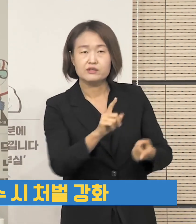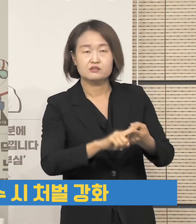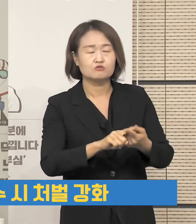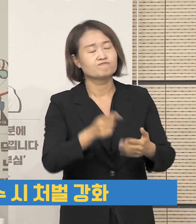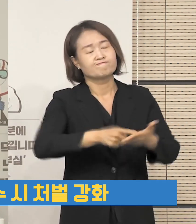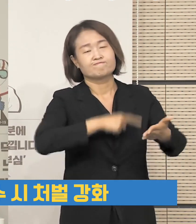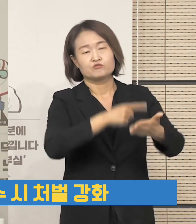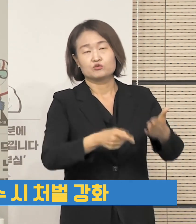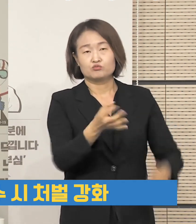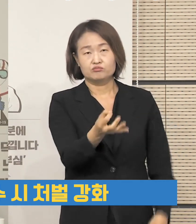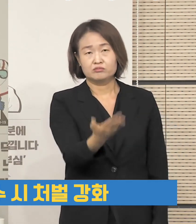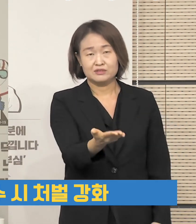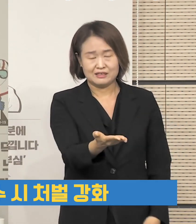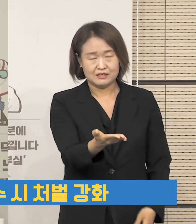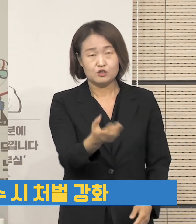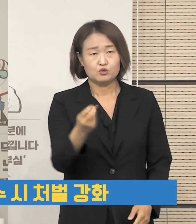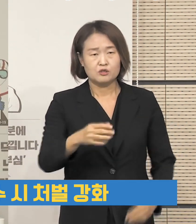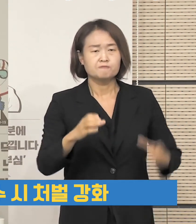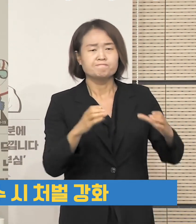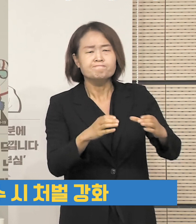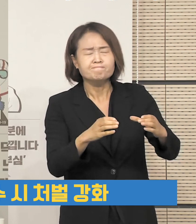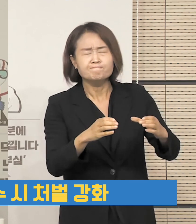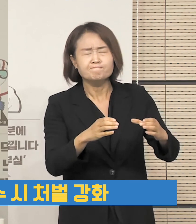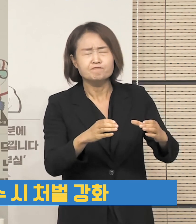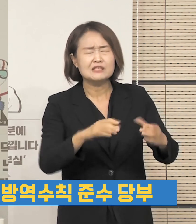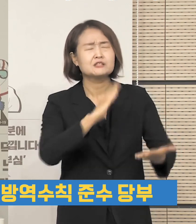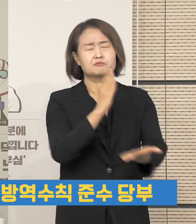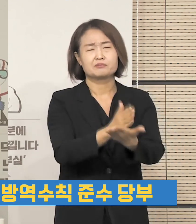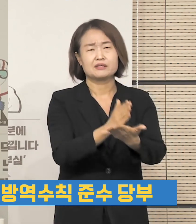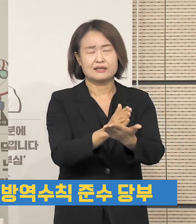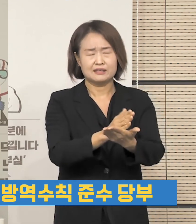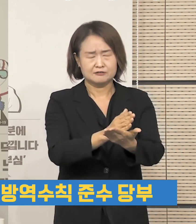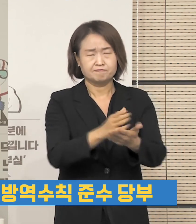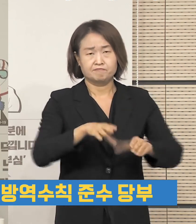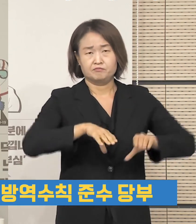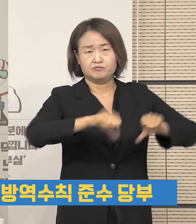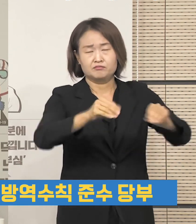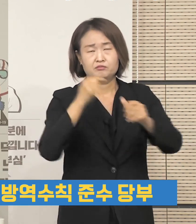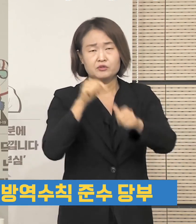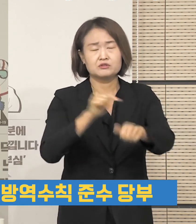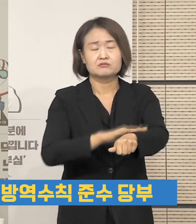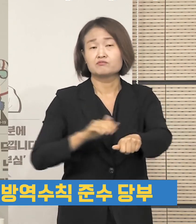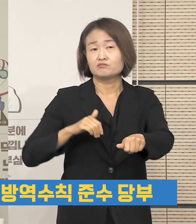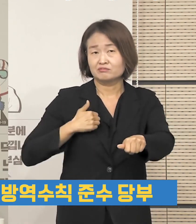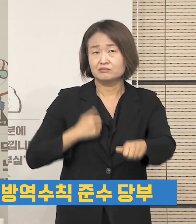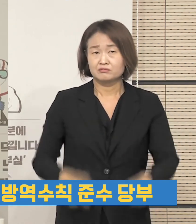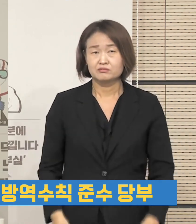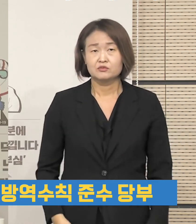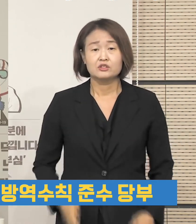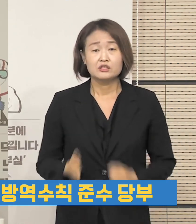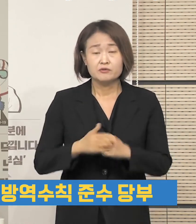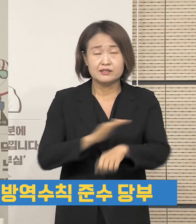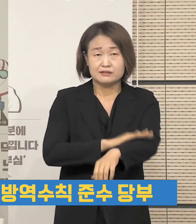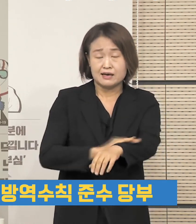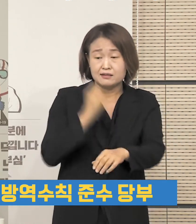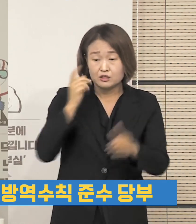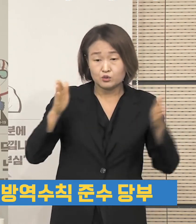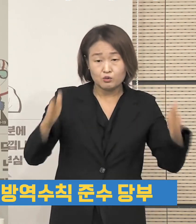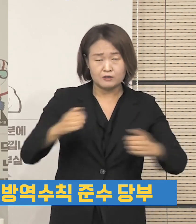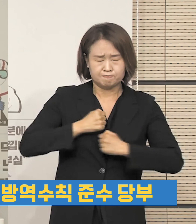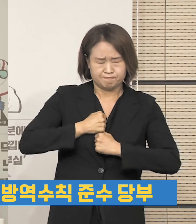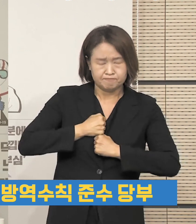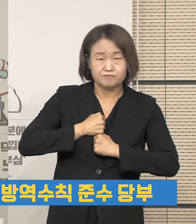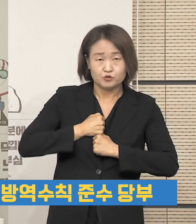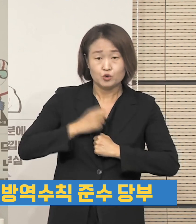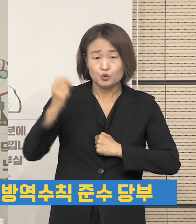집합금지명령을 내릴 수 있습니다. 한 달 동안 최대한 방역수칙을 준수해서 이번과